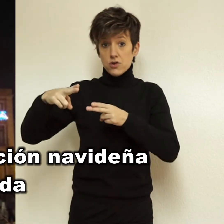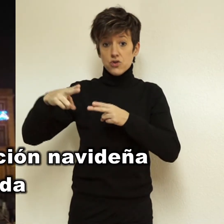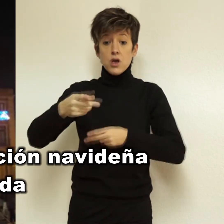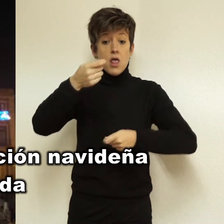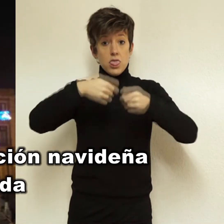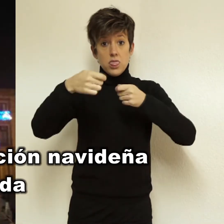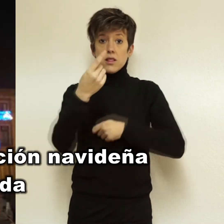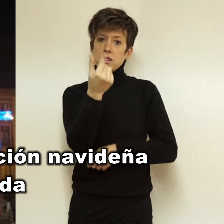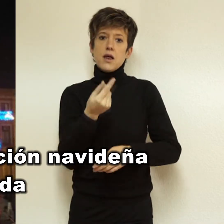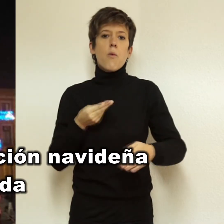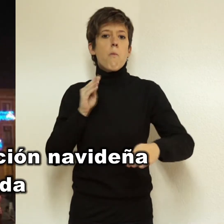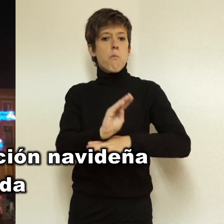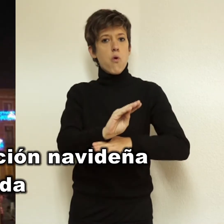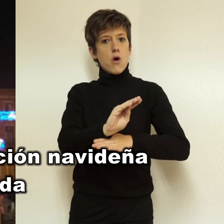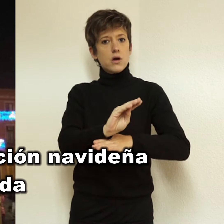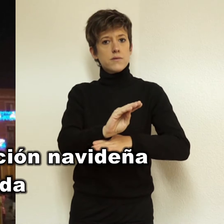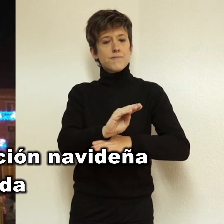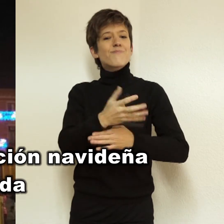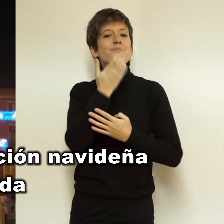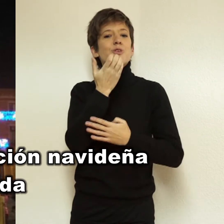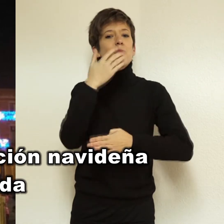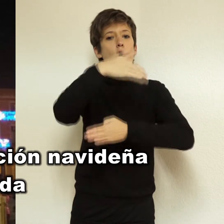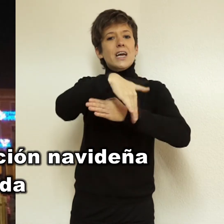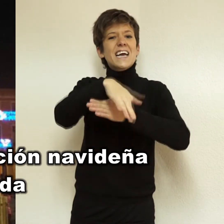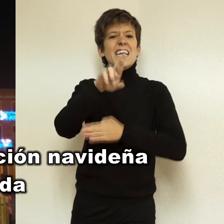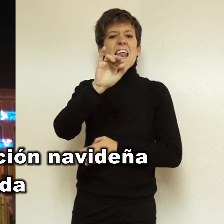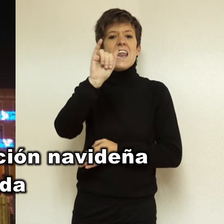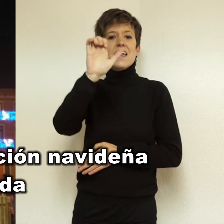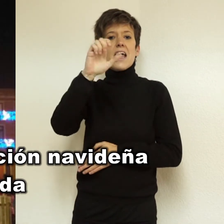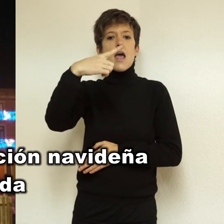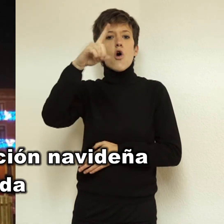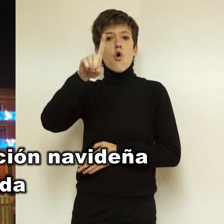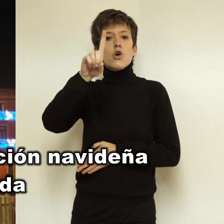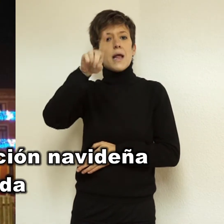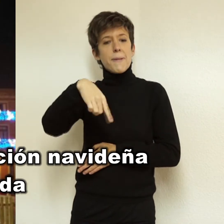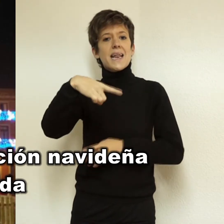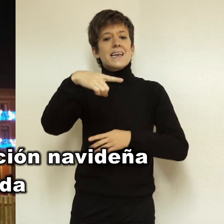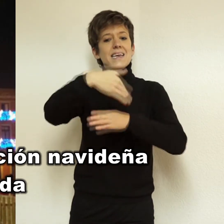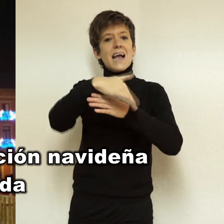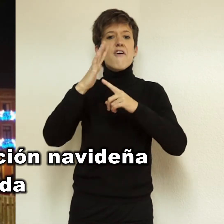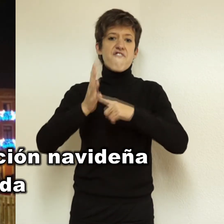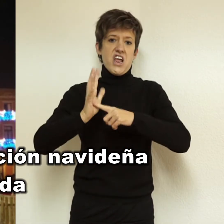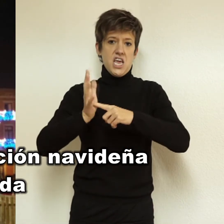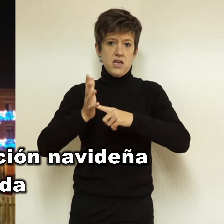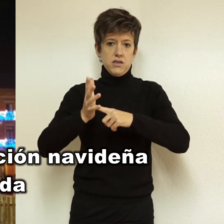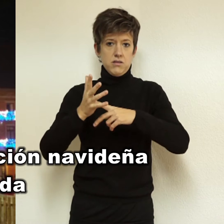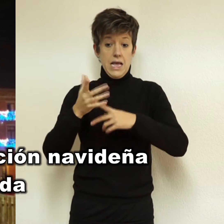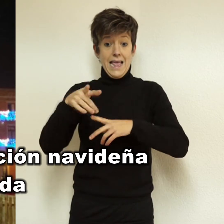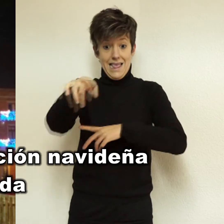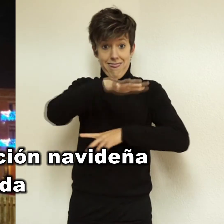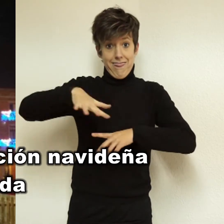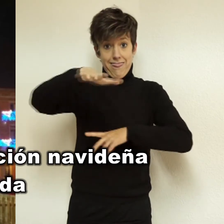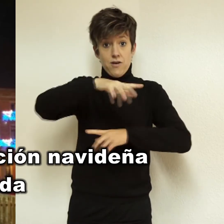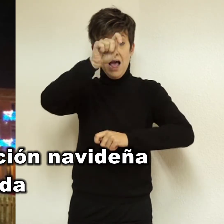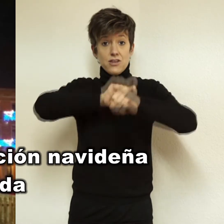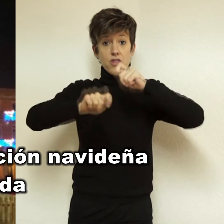hosteleros de algunas zonas para que a ellas lleguen también las luces navideñas. Ese es el caso de la calle del Riego y la calle Feria,